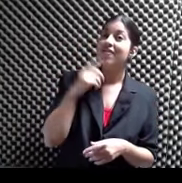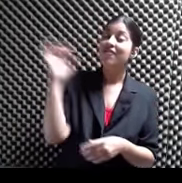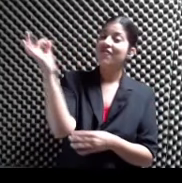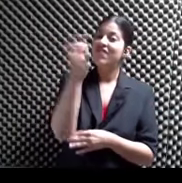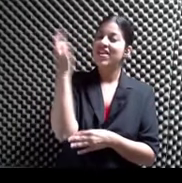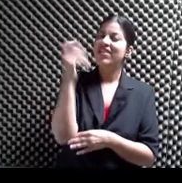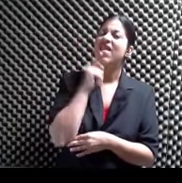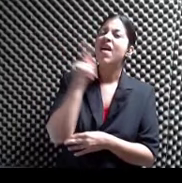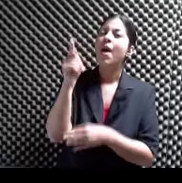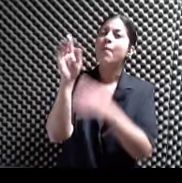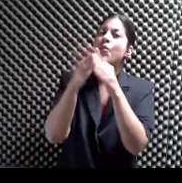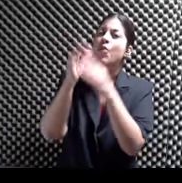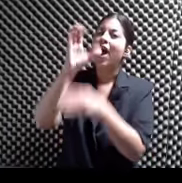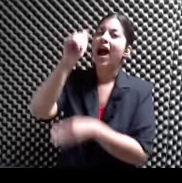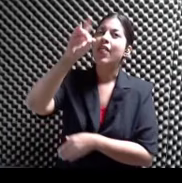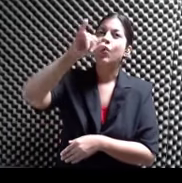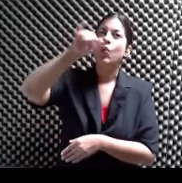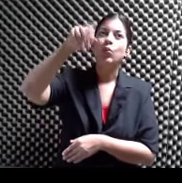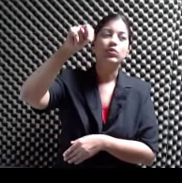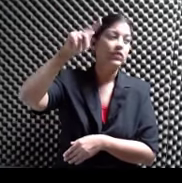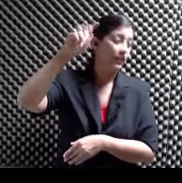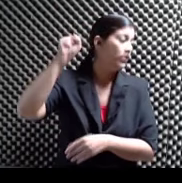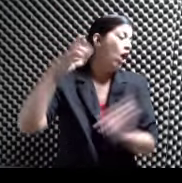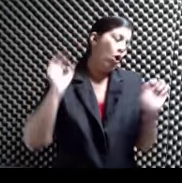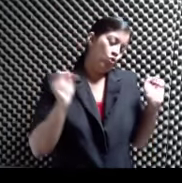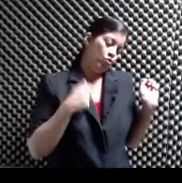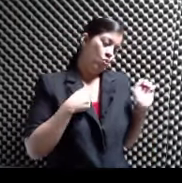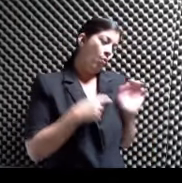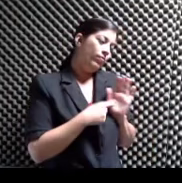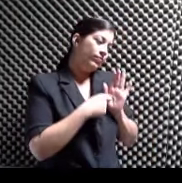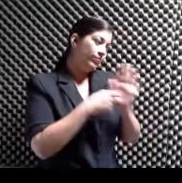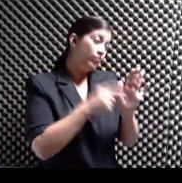Adjuntas Yo estoy aquí esta noche en representación del club adjunteño